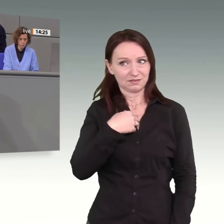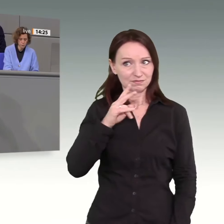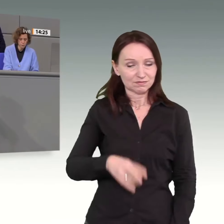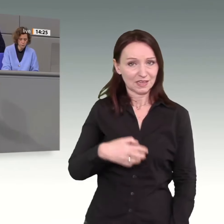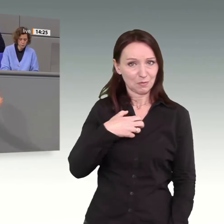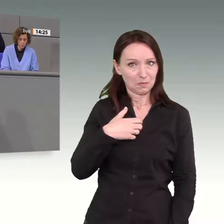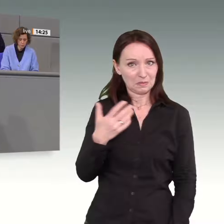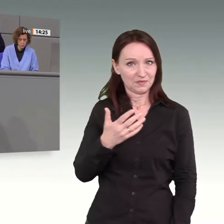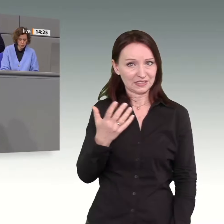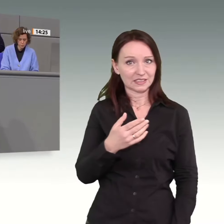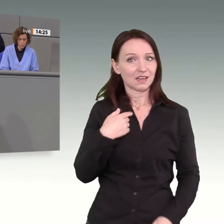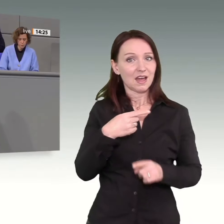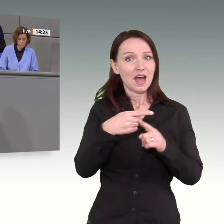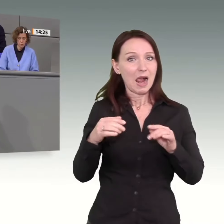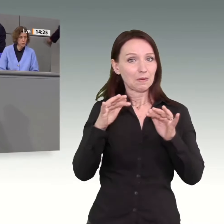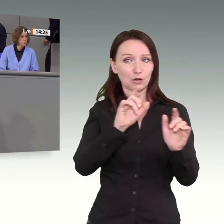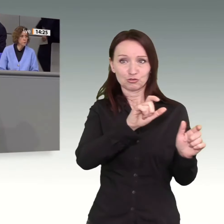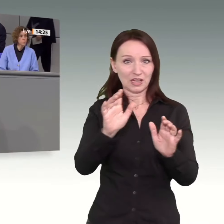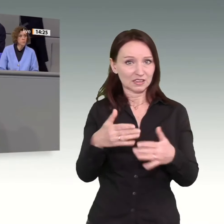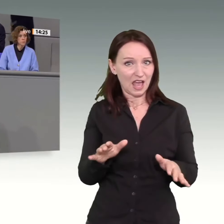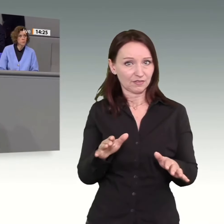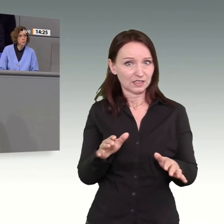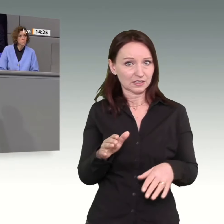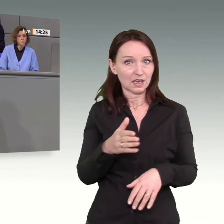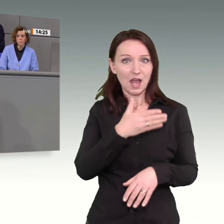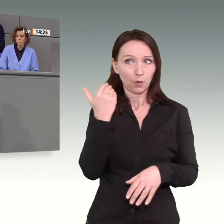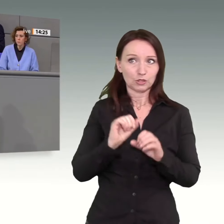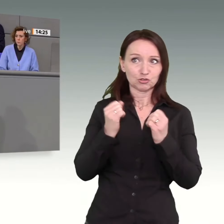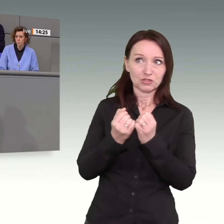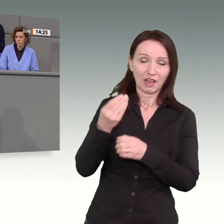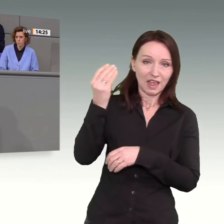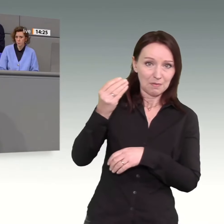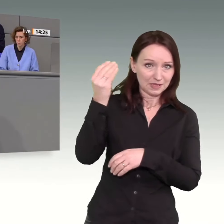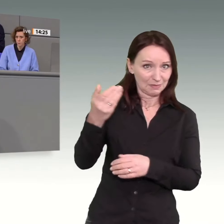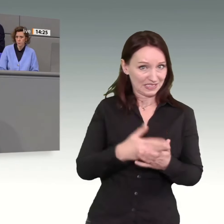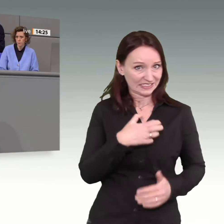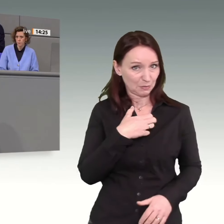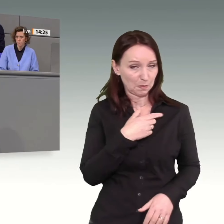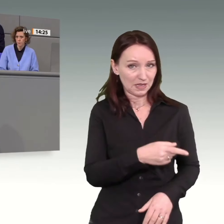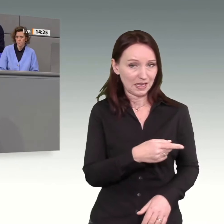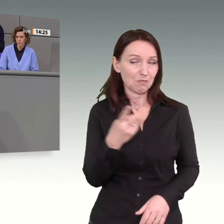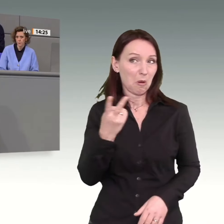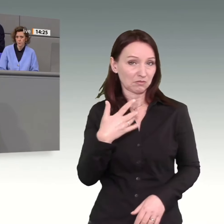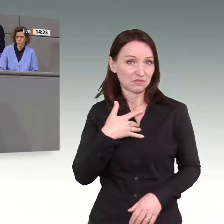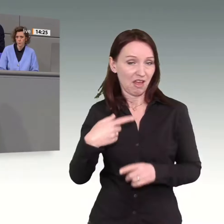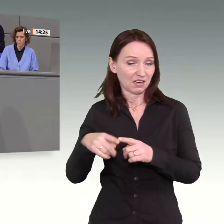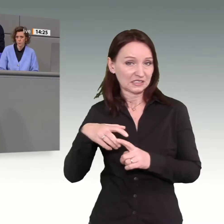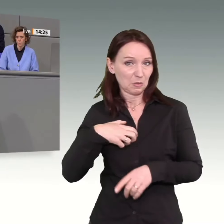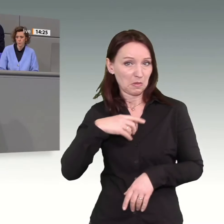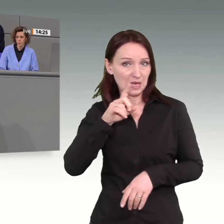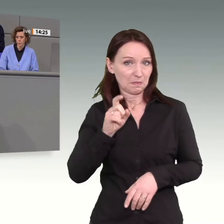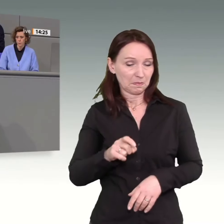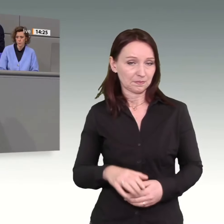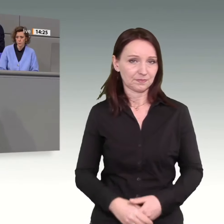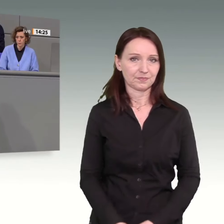wir nicht mehr halbe Million Euro verschenken dürfen, ohne an den Staat abzugeben, oder haben wir vielleicht andere Probleme? Die